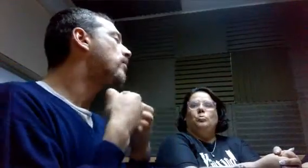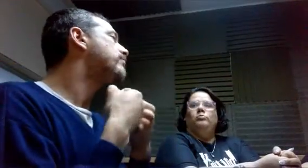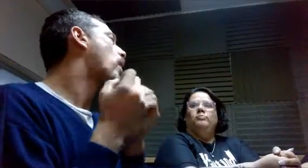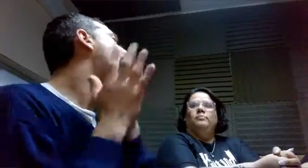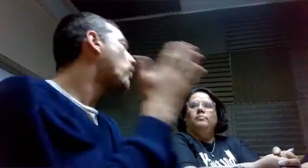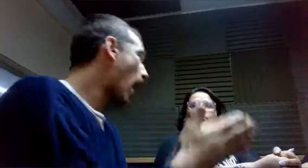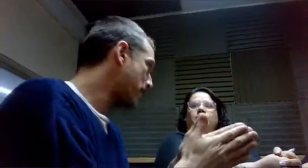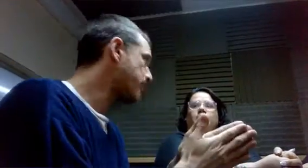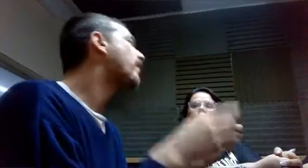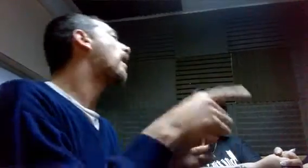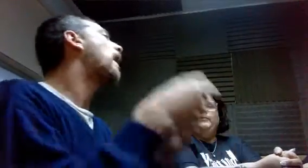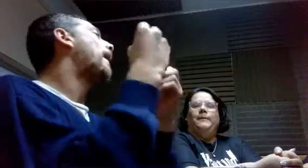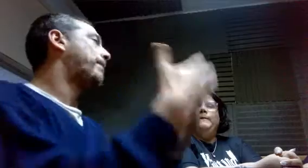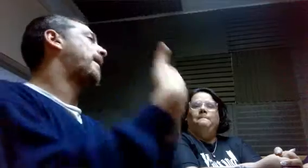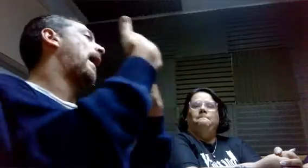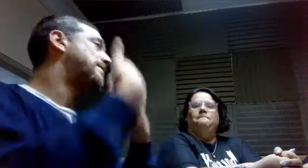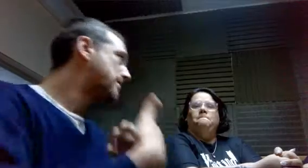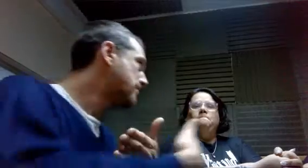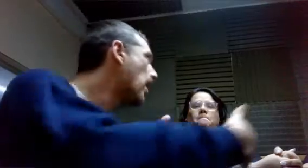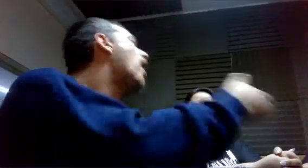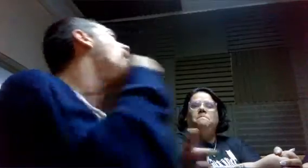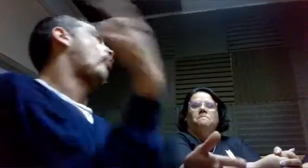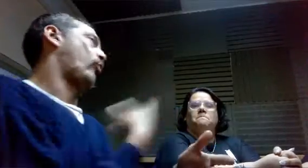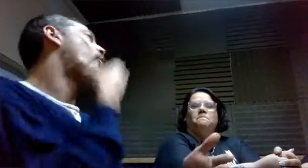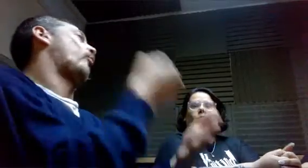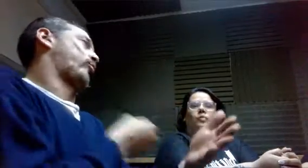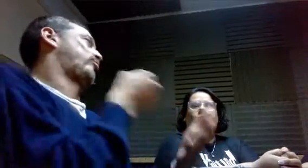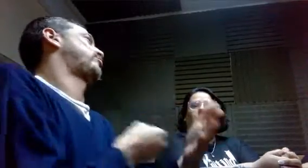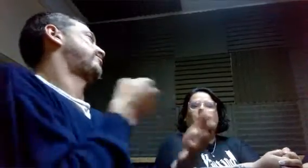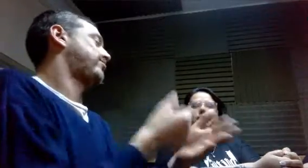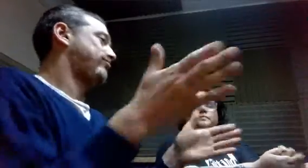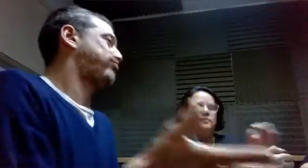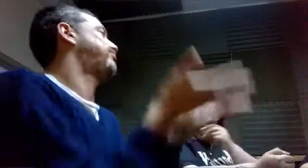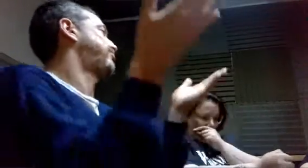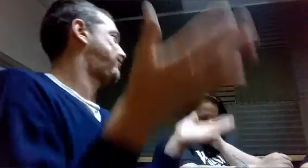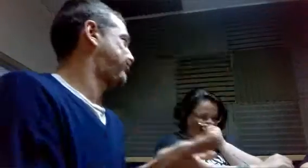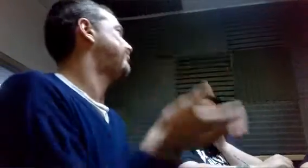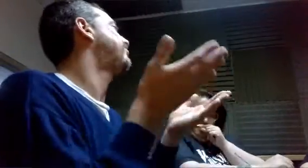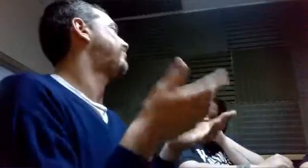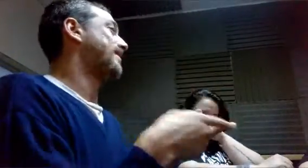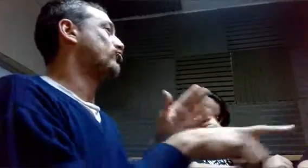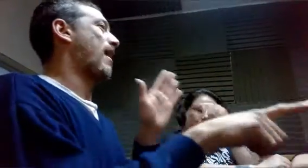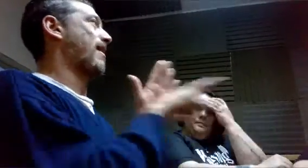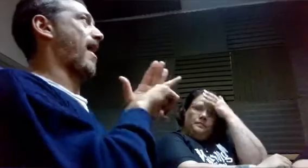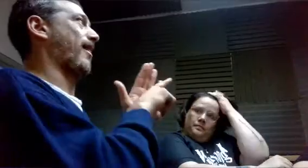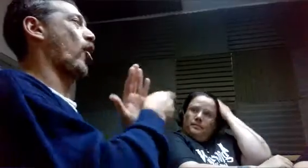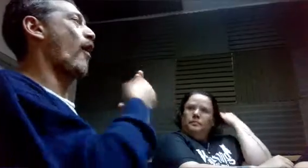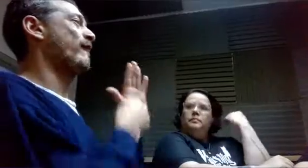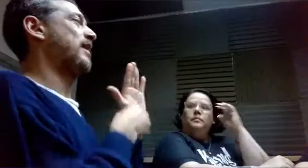disculpas. dieron cuenta que eso había sido un error. Y bueno, ahí empezamos a cambiar y seguimos luchando y promoviendo la